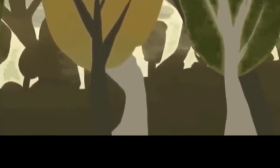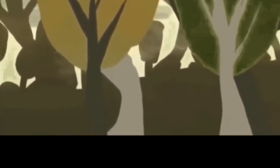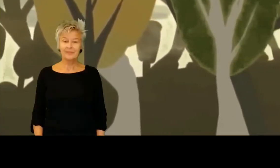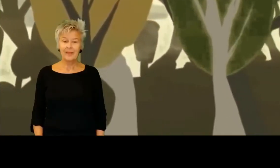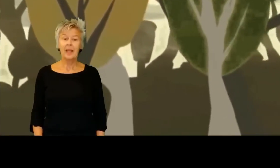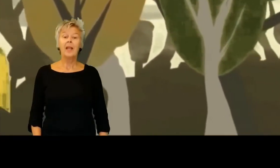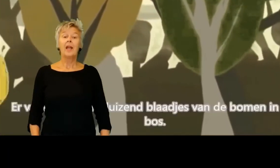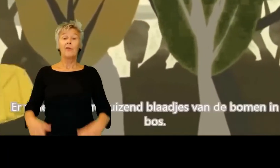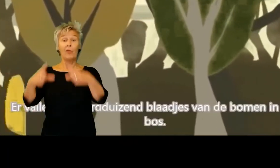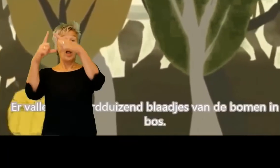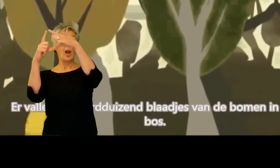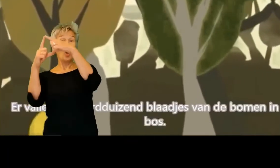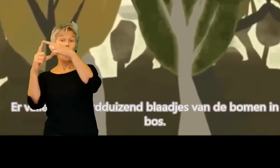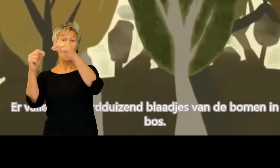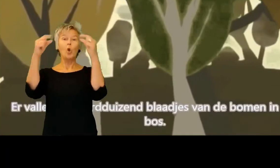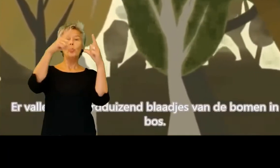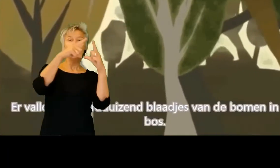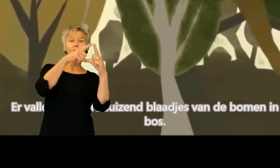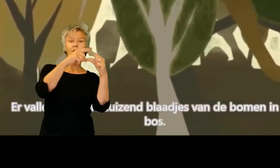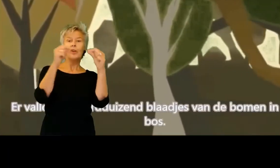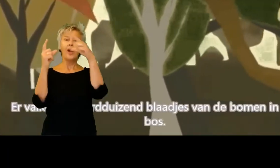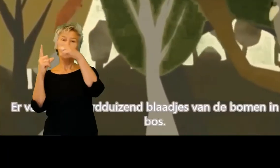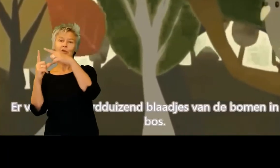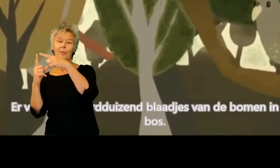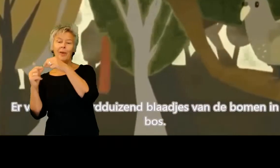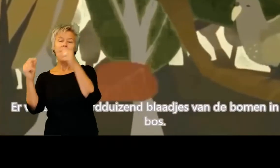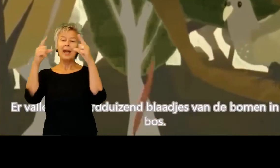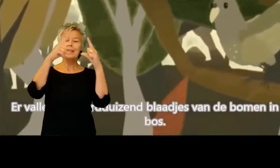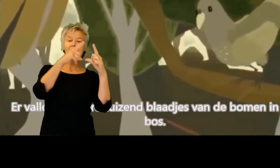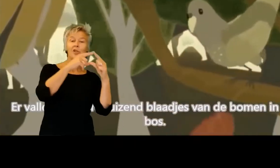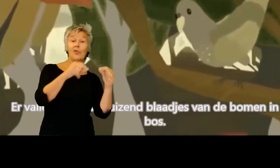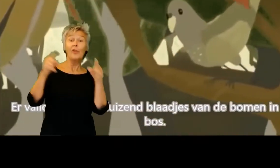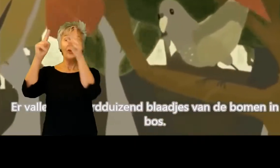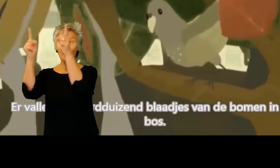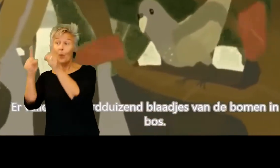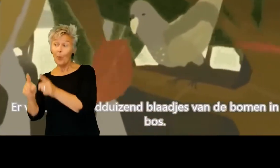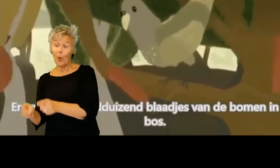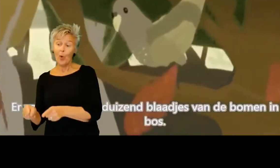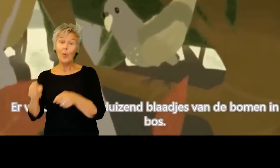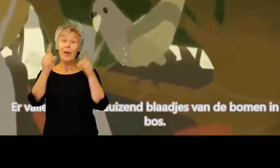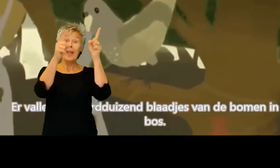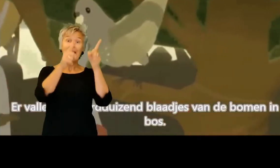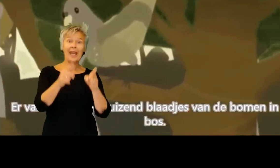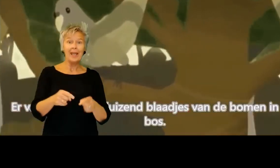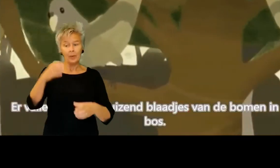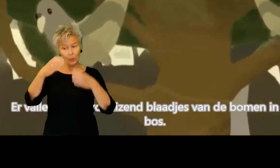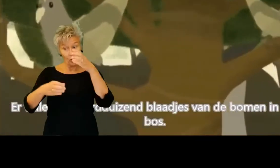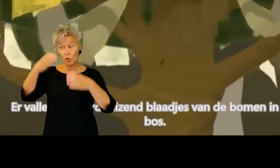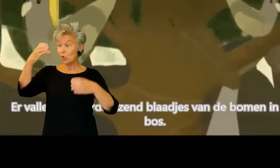Er vallen honderdduizend blaadjes van de bomen in het bos.